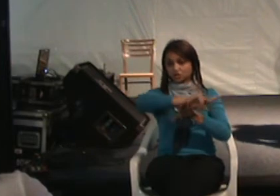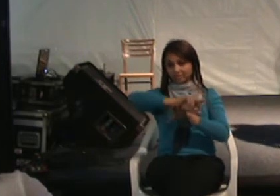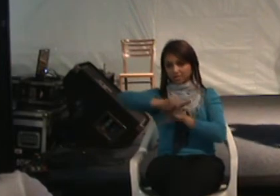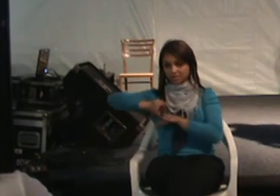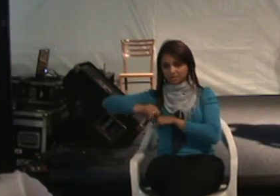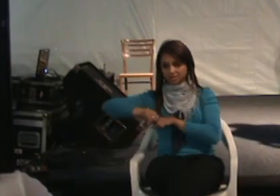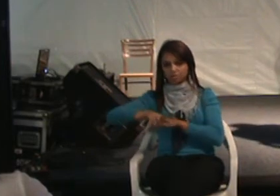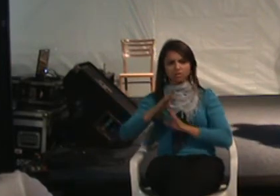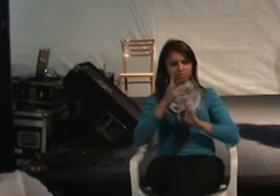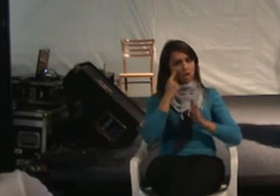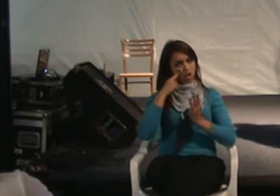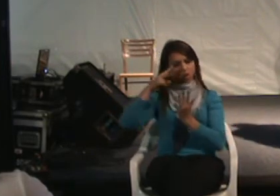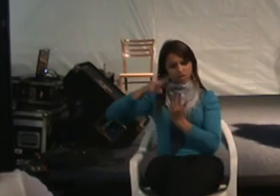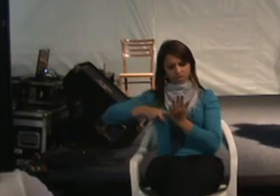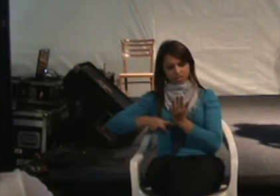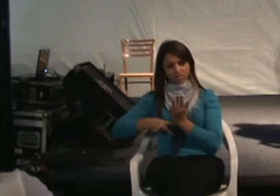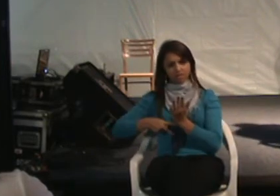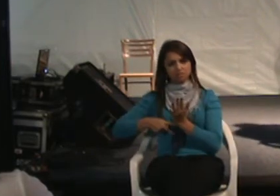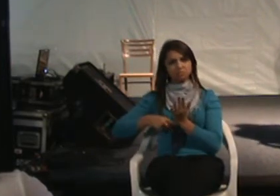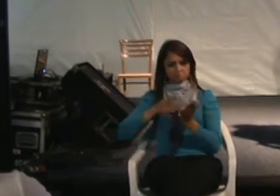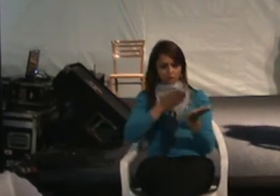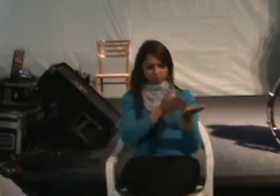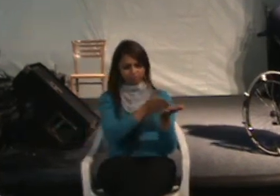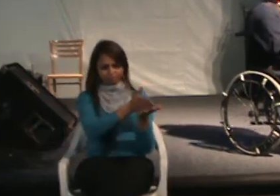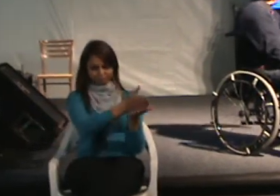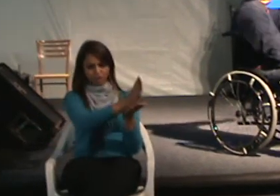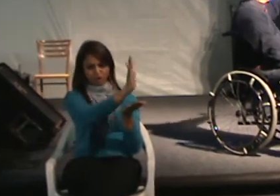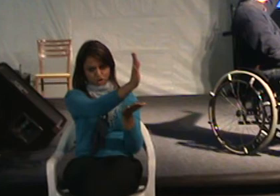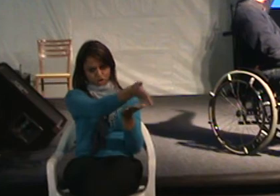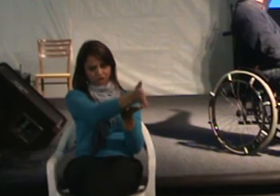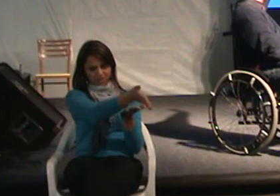eu vi, ela já está caminhando neste sentido.